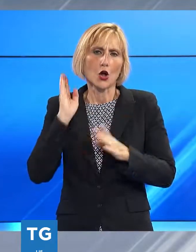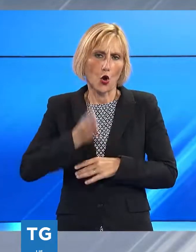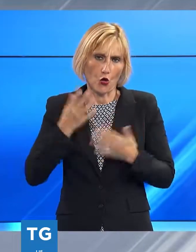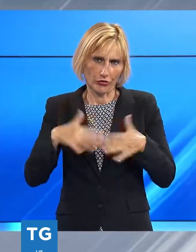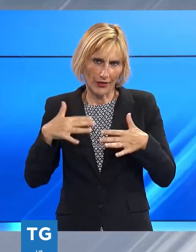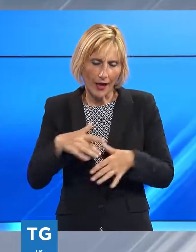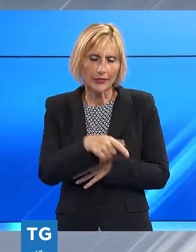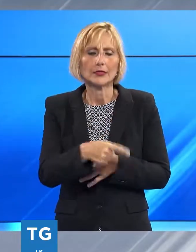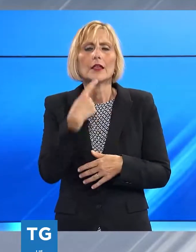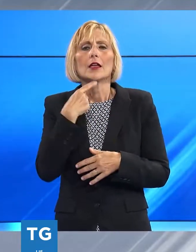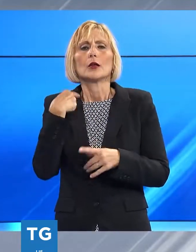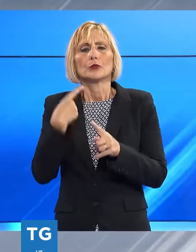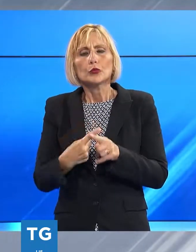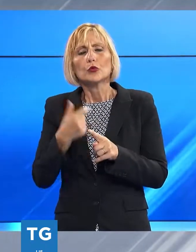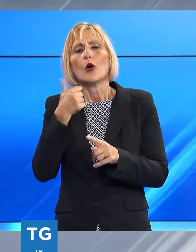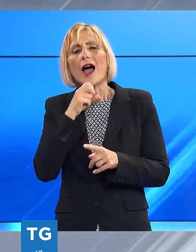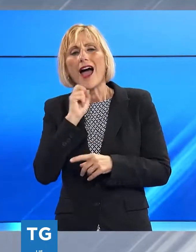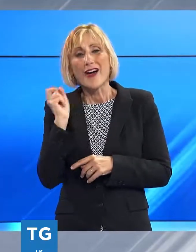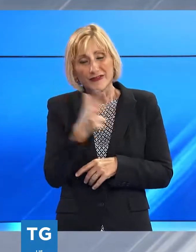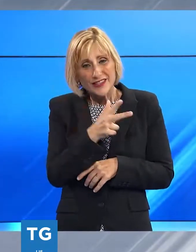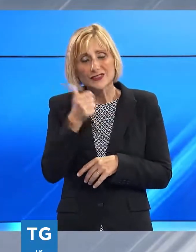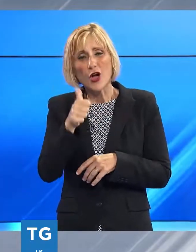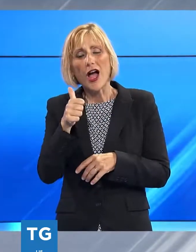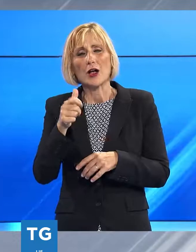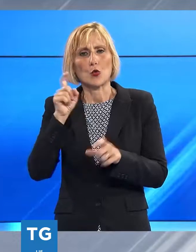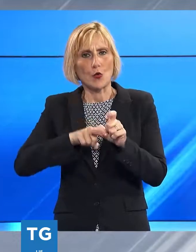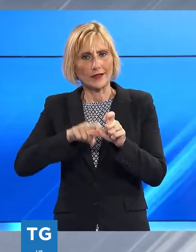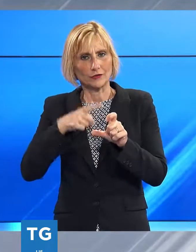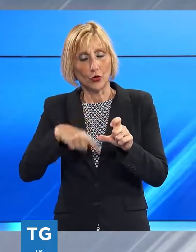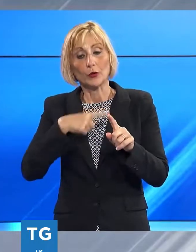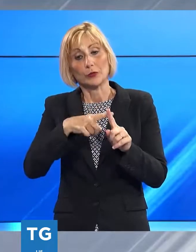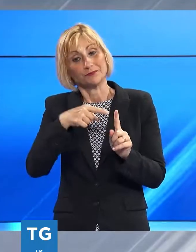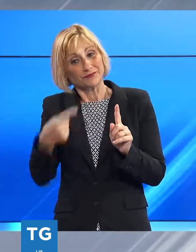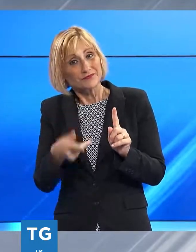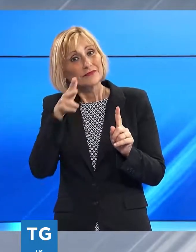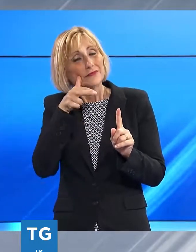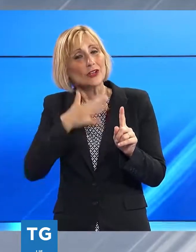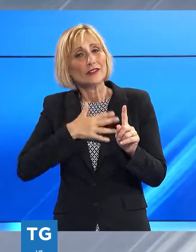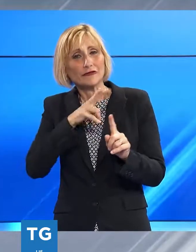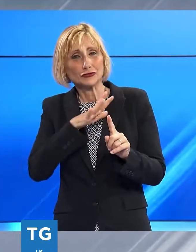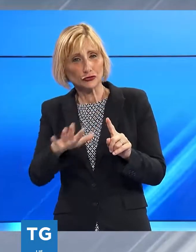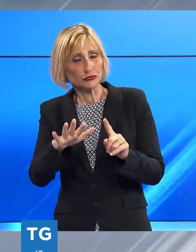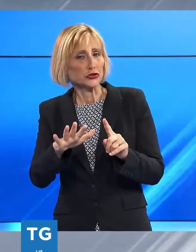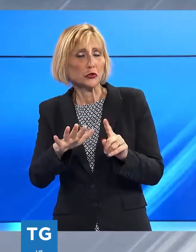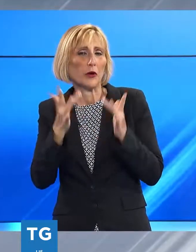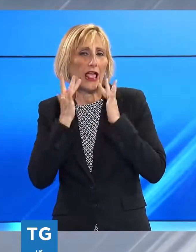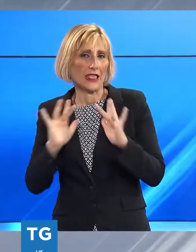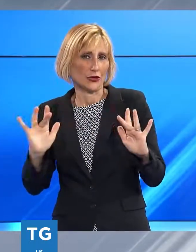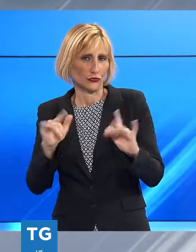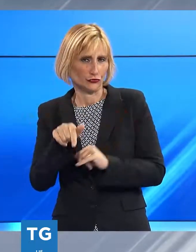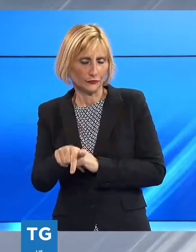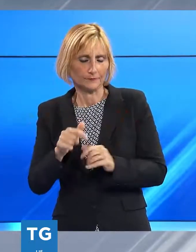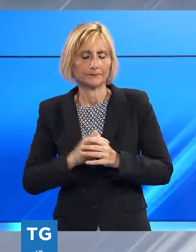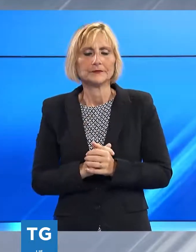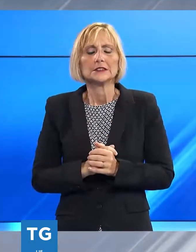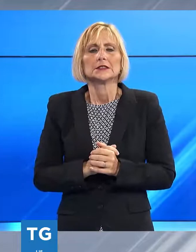che colpito da avviso orale del questore e una donna di 25 anni di pietra santa incensurata. Secondo quanto ricostruito